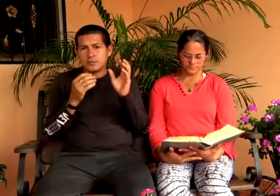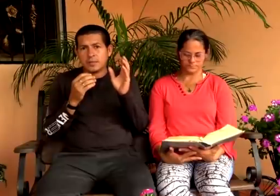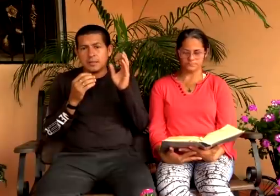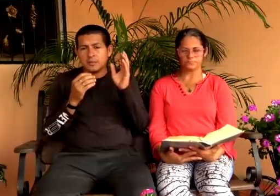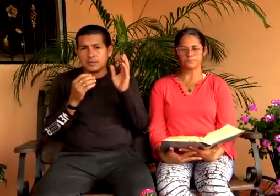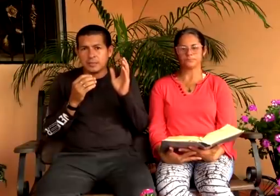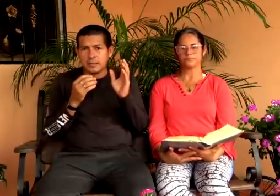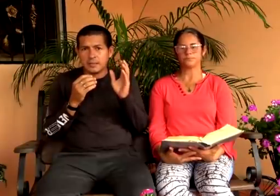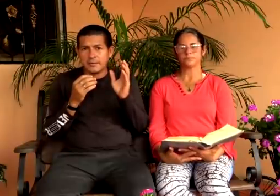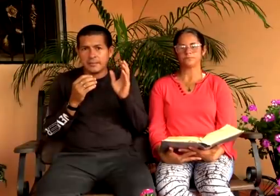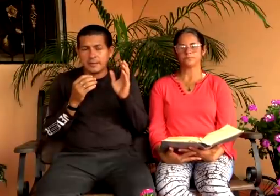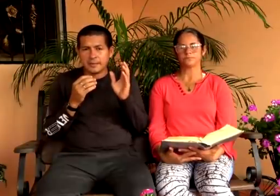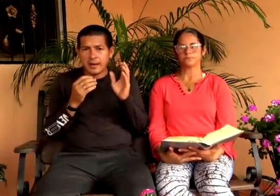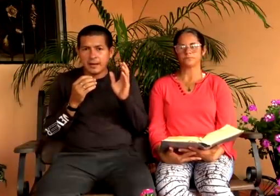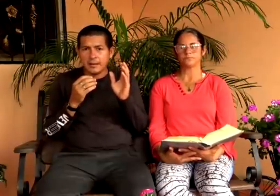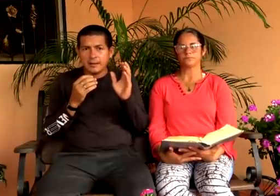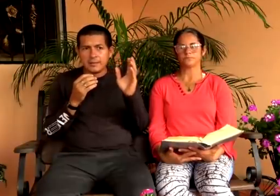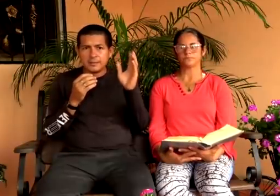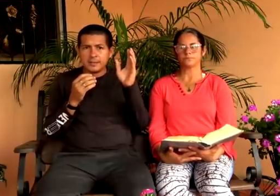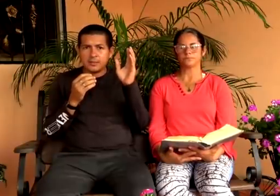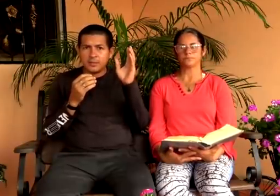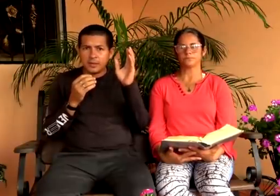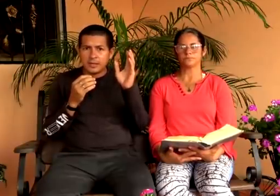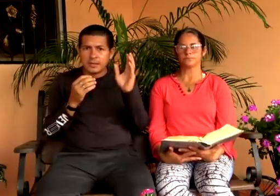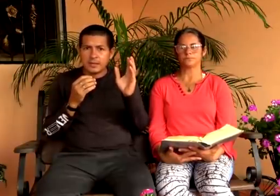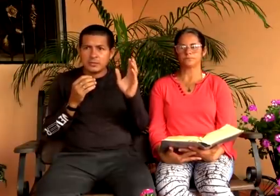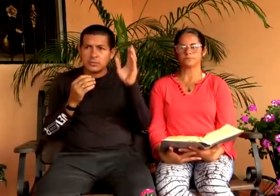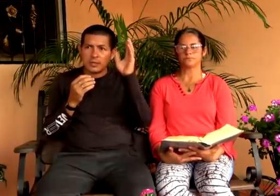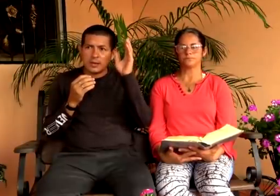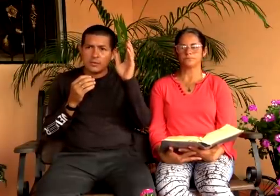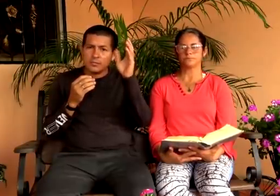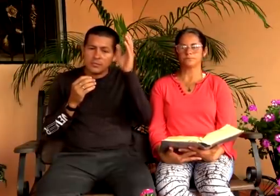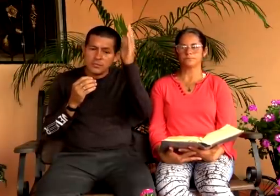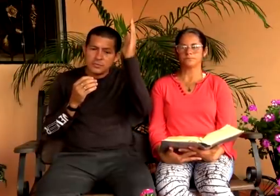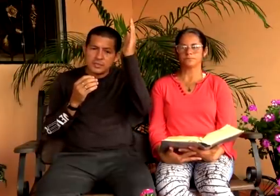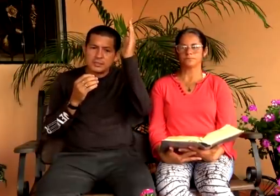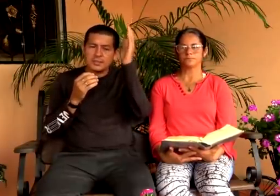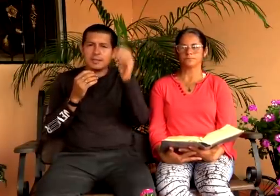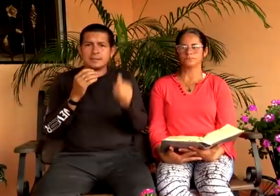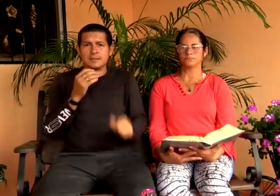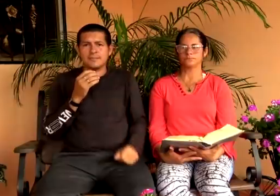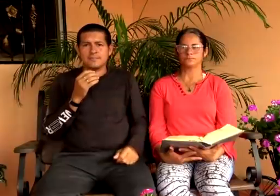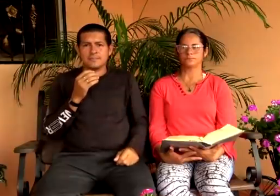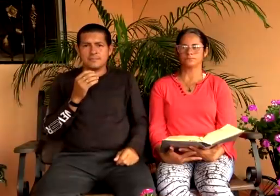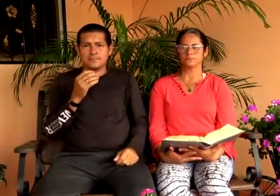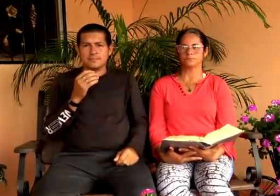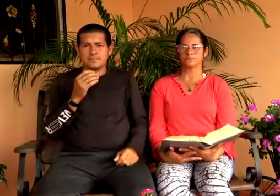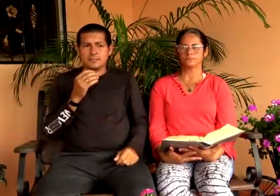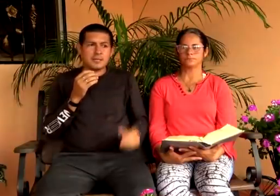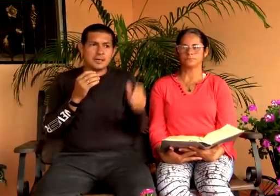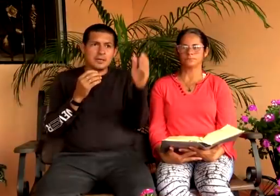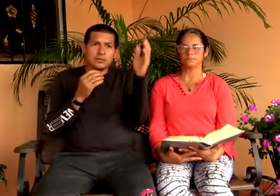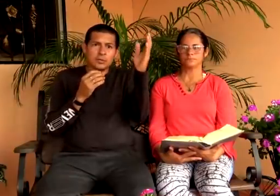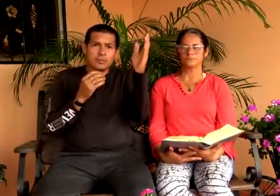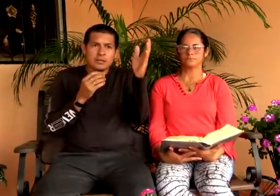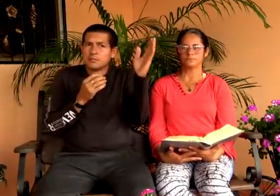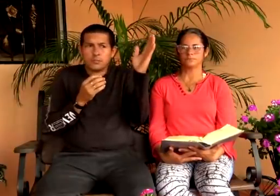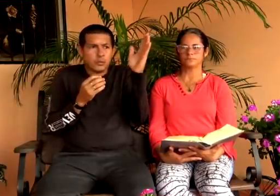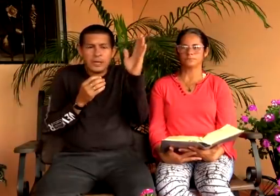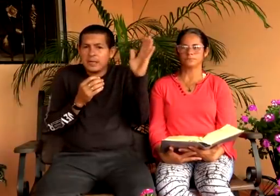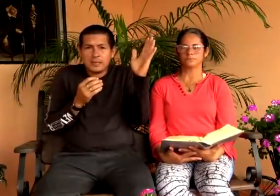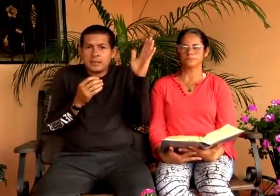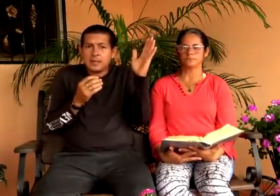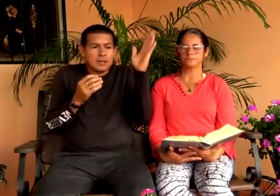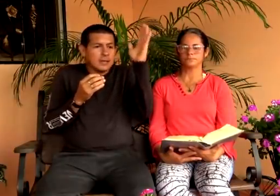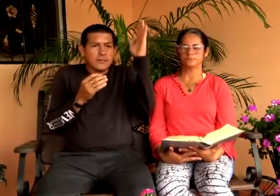hermanos, saliéndose la verdad, diciendo de que Cristo ha dejado muchas iglesias. y que los hombres